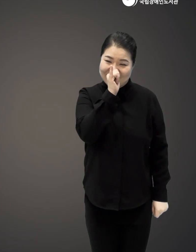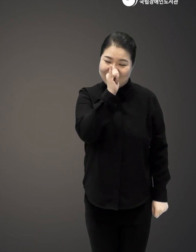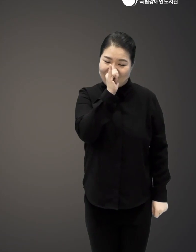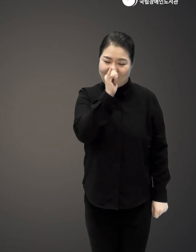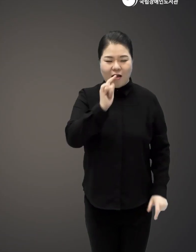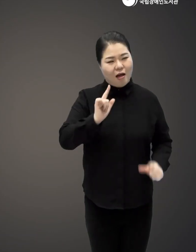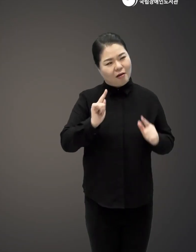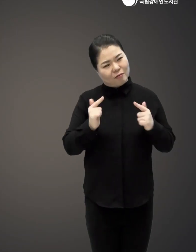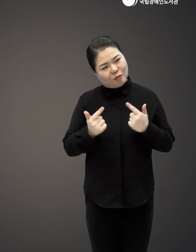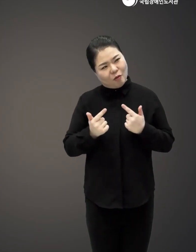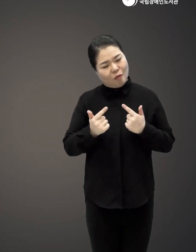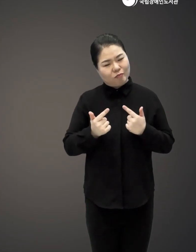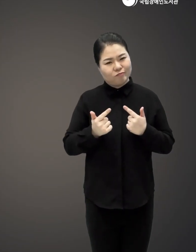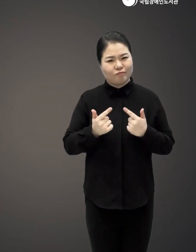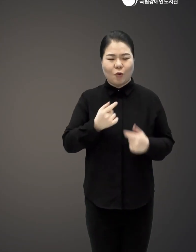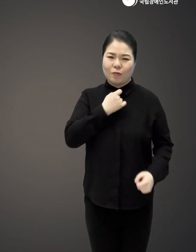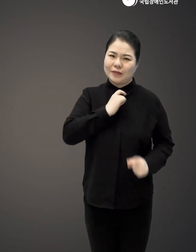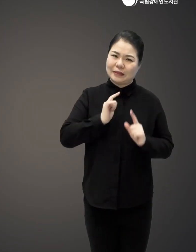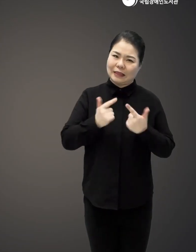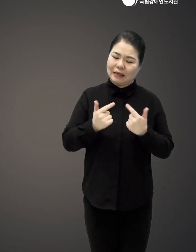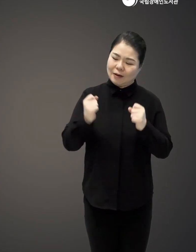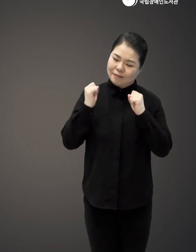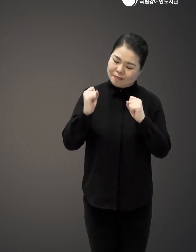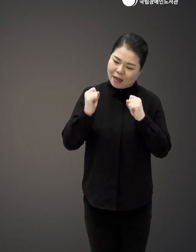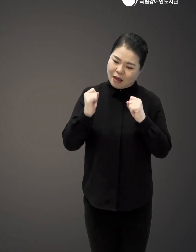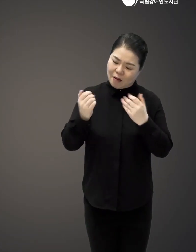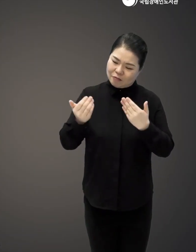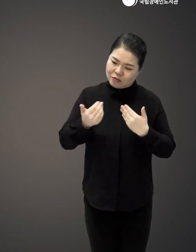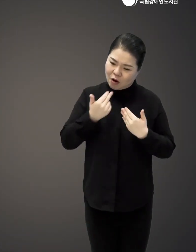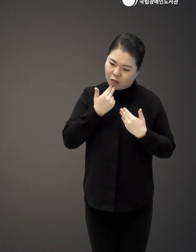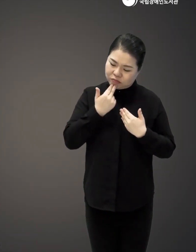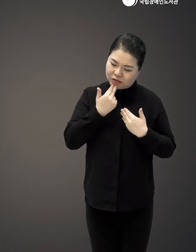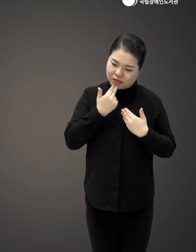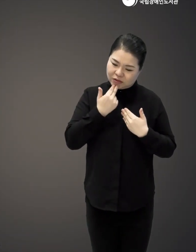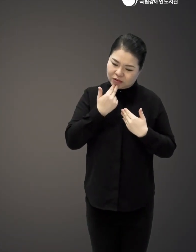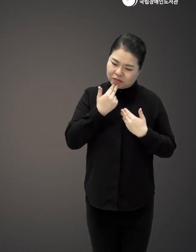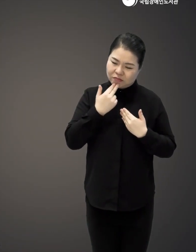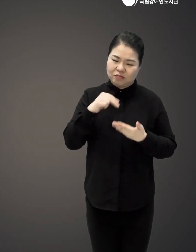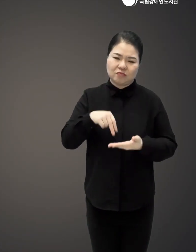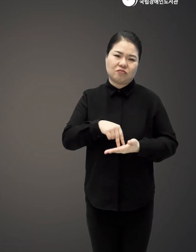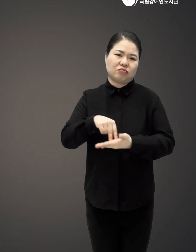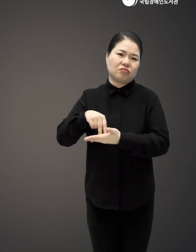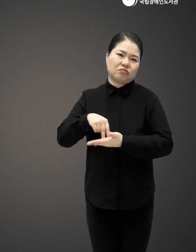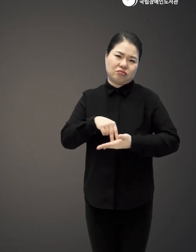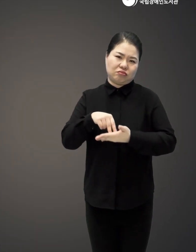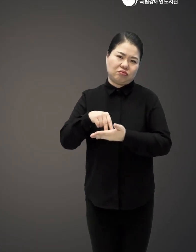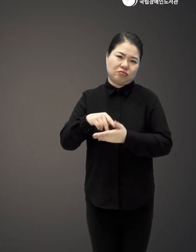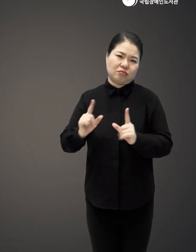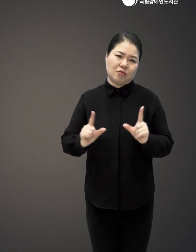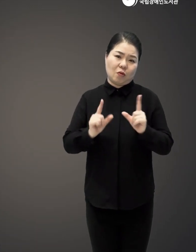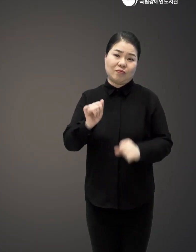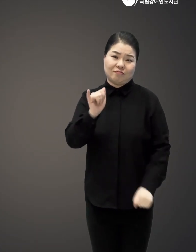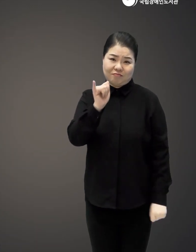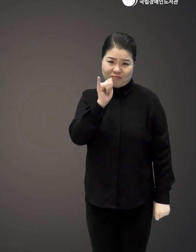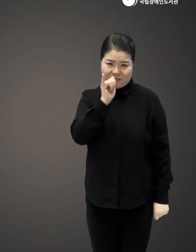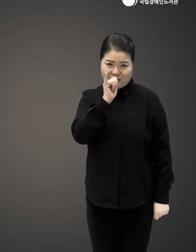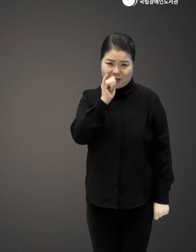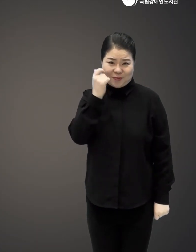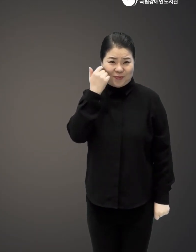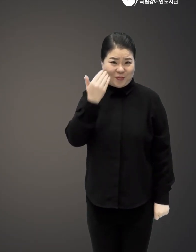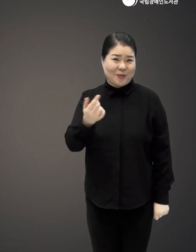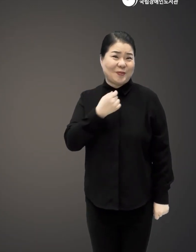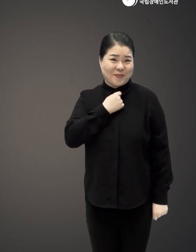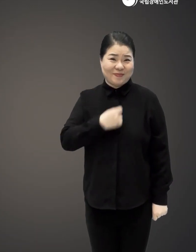아니면 의도치 않게 응원받지 못하고 지지받지 못하면서 외롭게 홀로 가고 있는지 하는 거죠